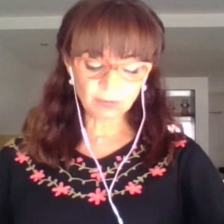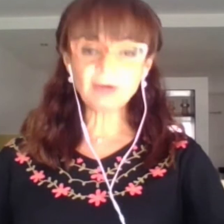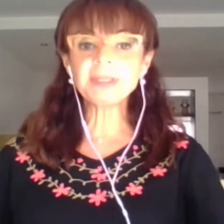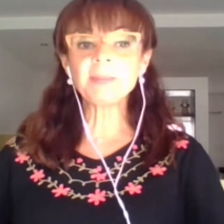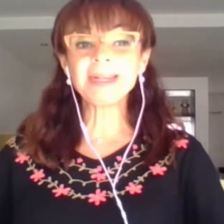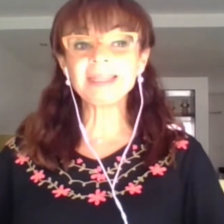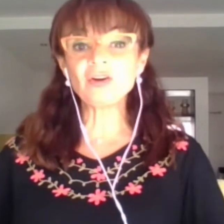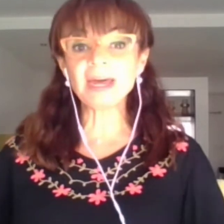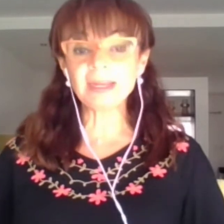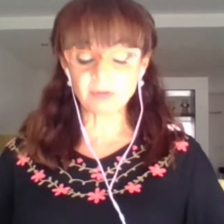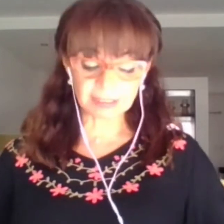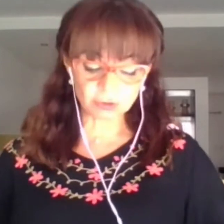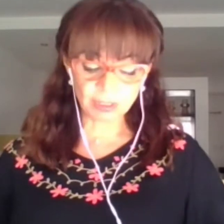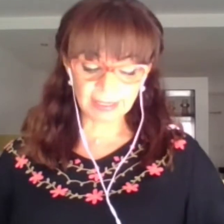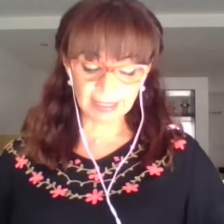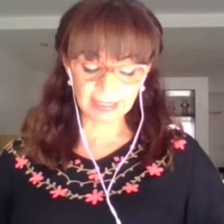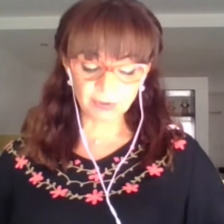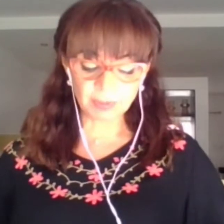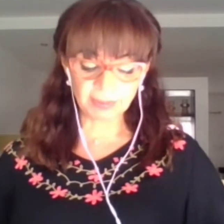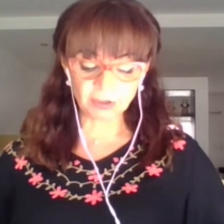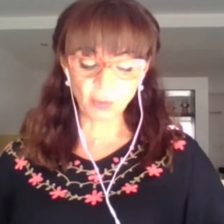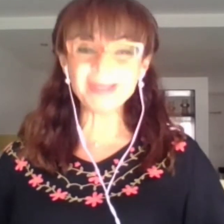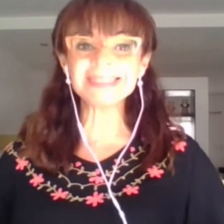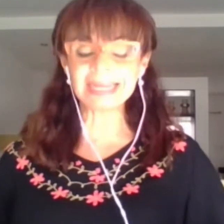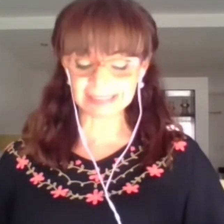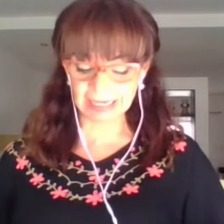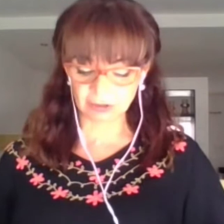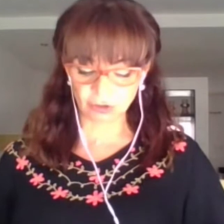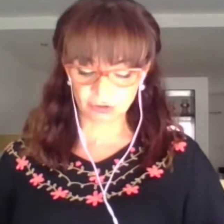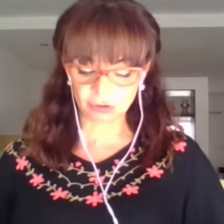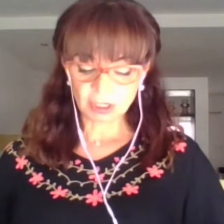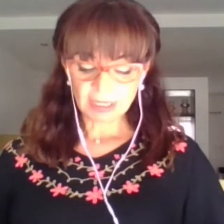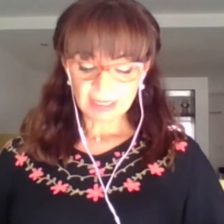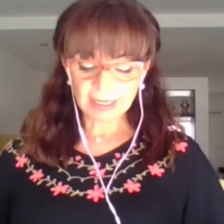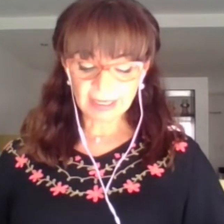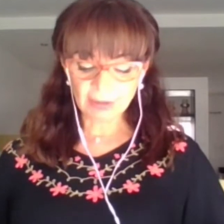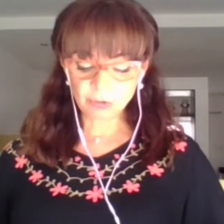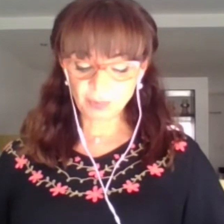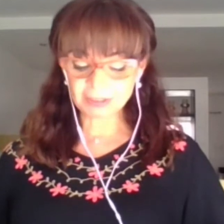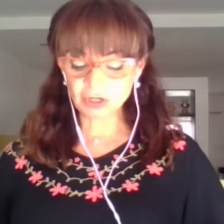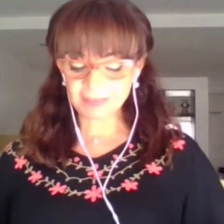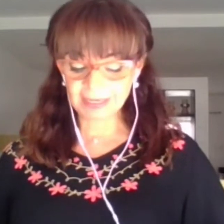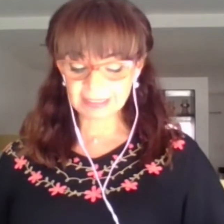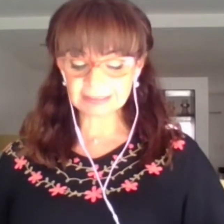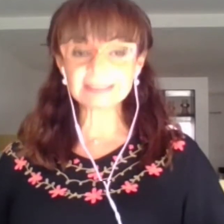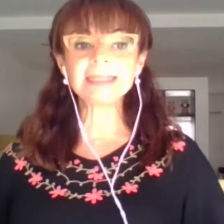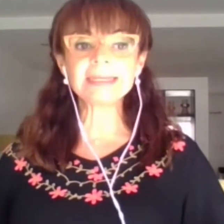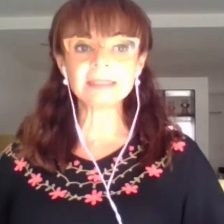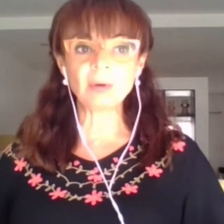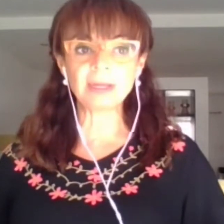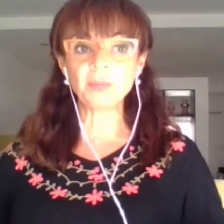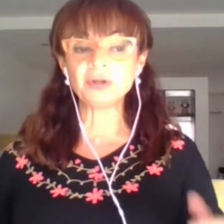según la encuesta permanente de hogares, en nuestra ciudad hay aproximadamente 2.600 adultos mayores de